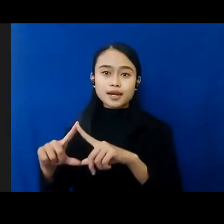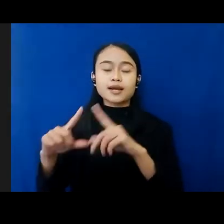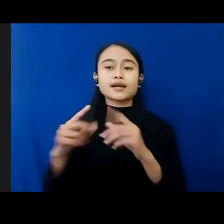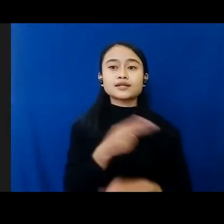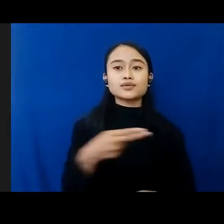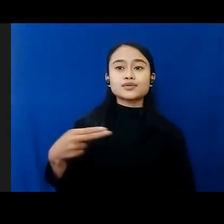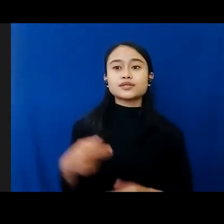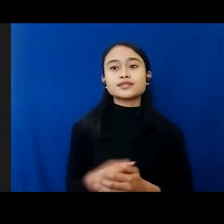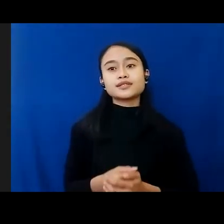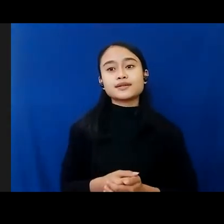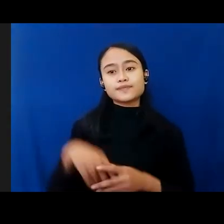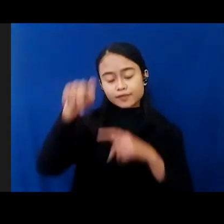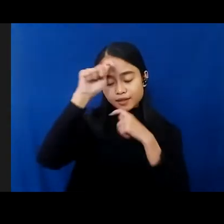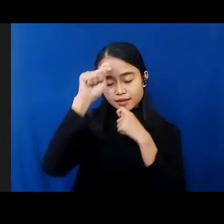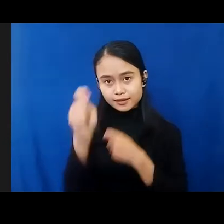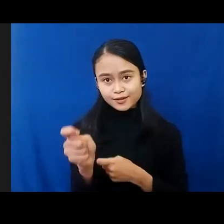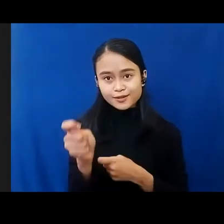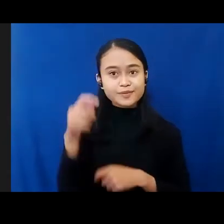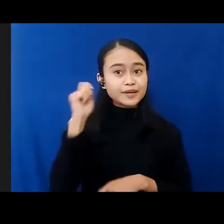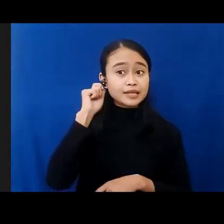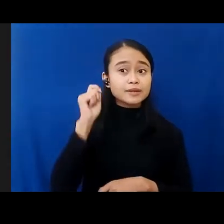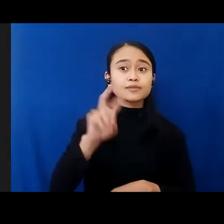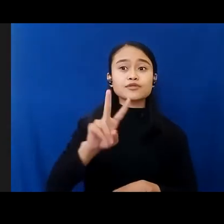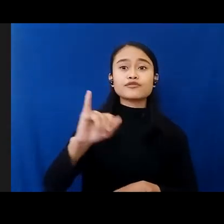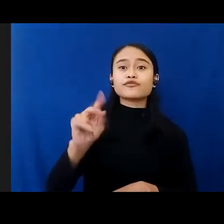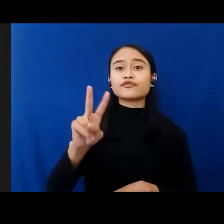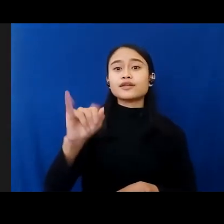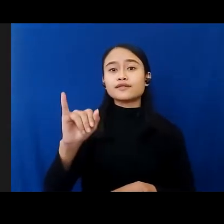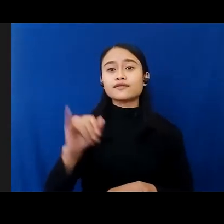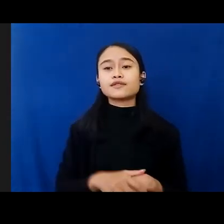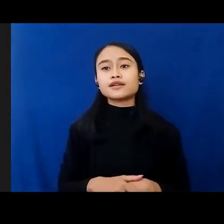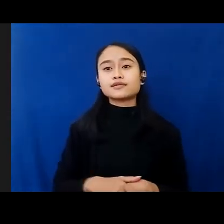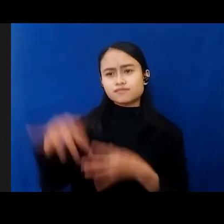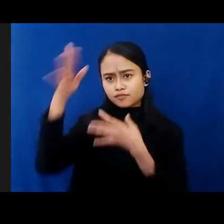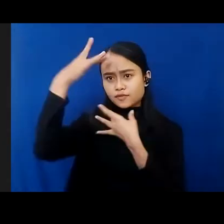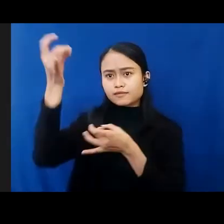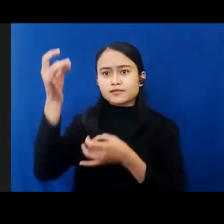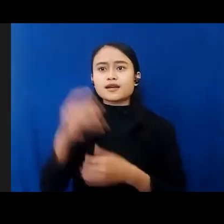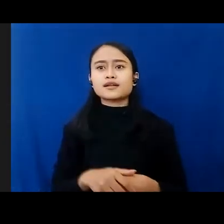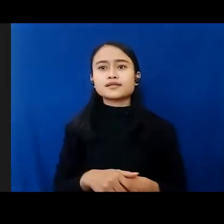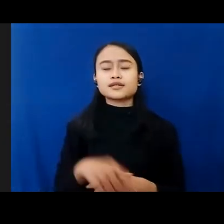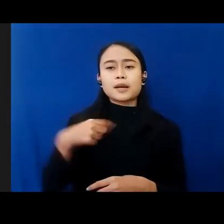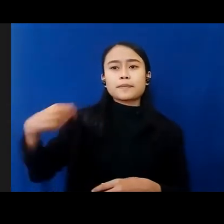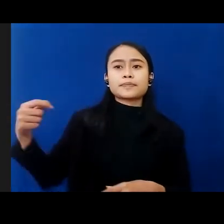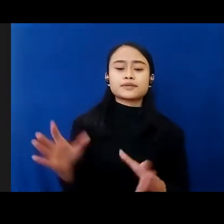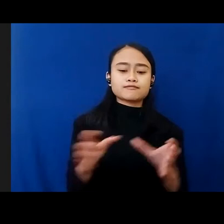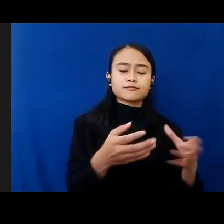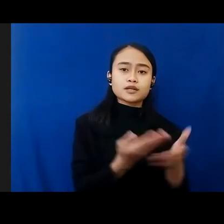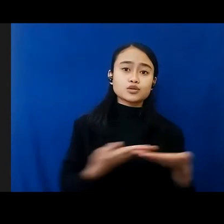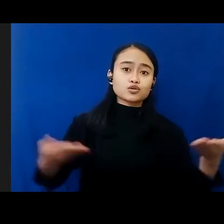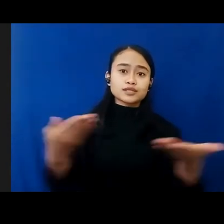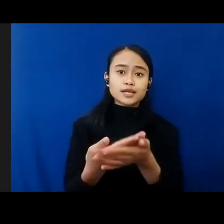Yang terhormat Ibu Vivi Yulaswati, Staf Ahli Menteri Bidang Sosial dan Penanggulangan Kemiskinan,